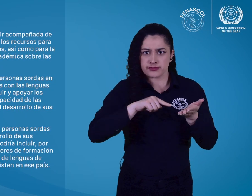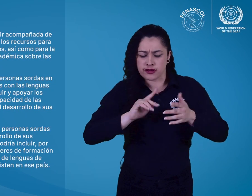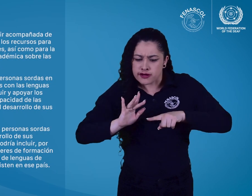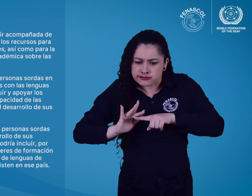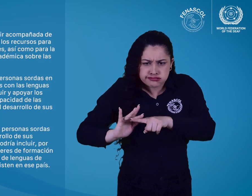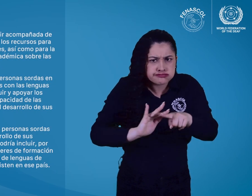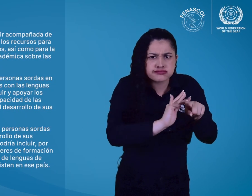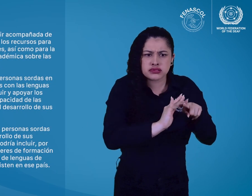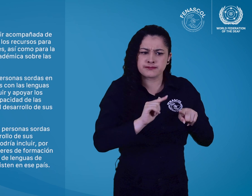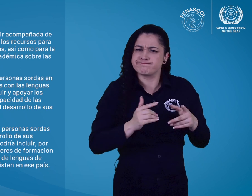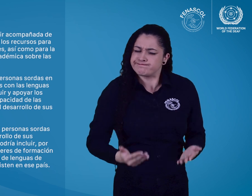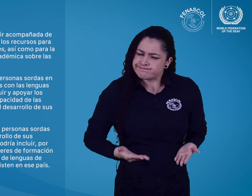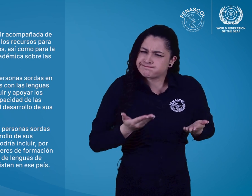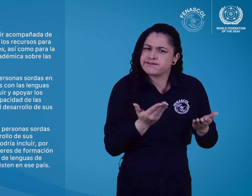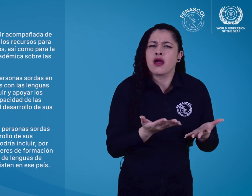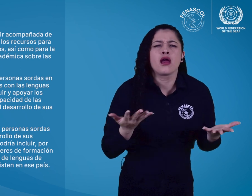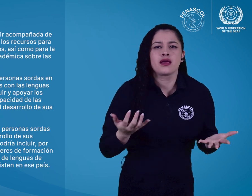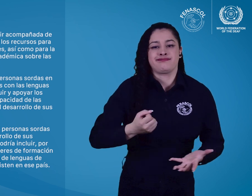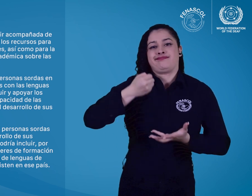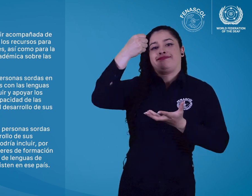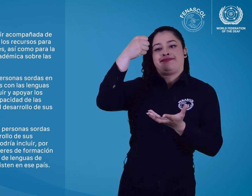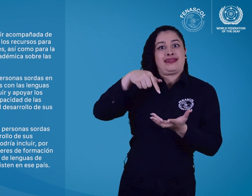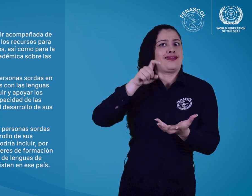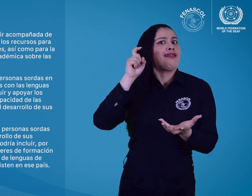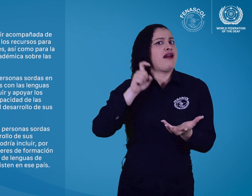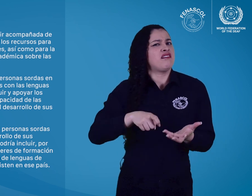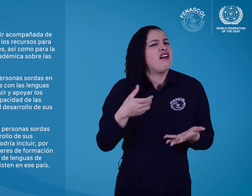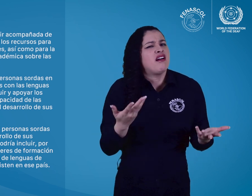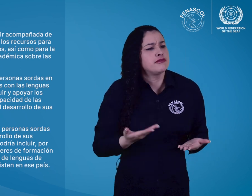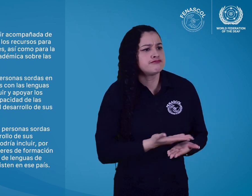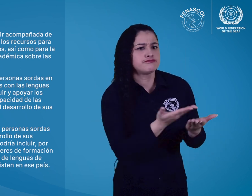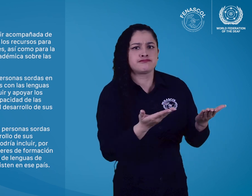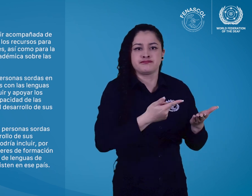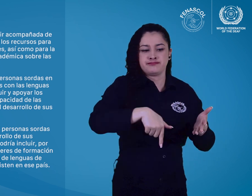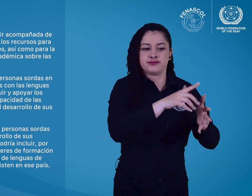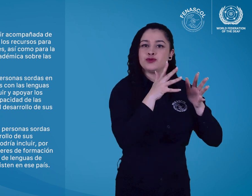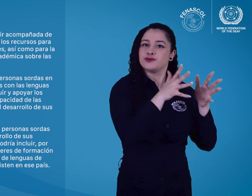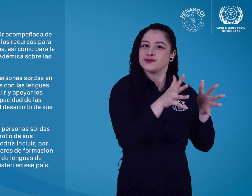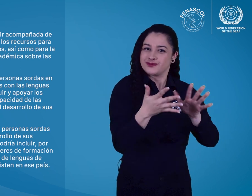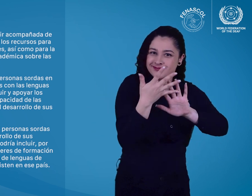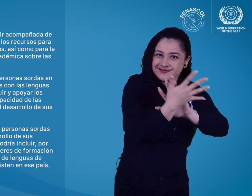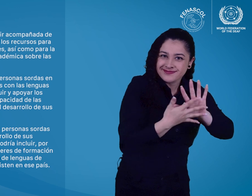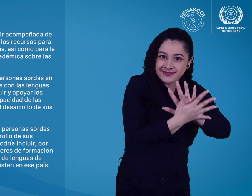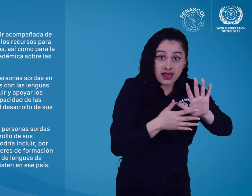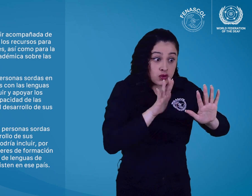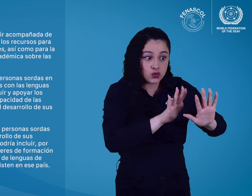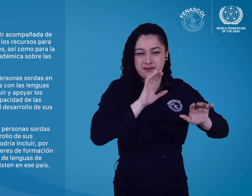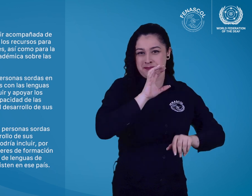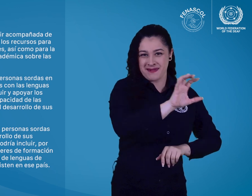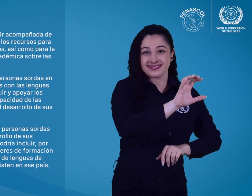La aplicación de la Convención de los Derechos de las Personas con Discapacidad debe ir acompañada